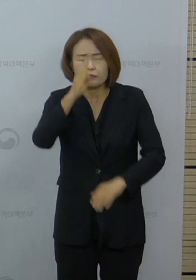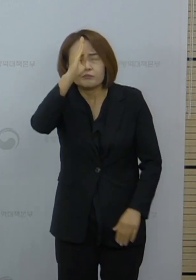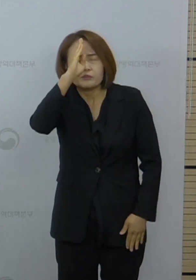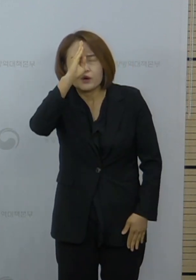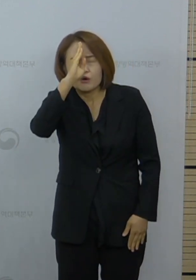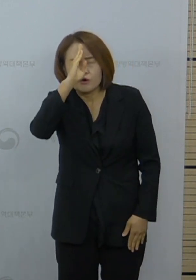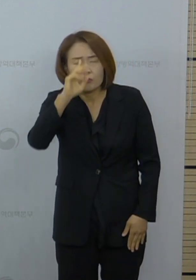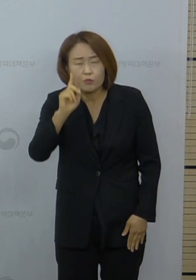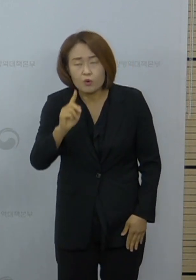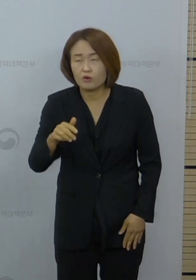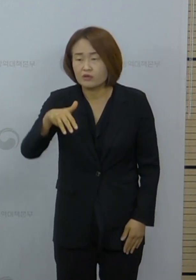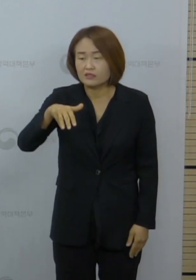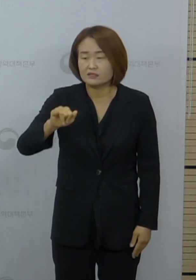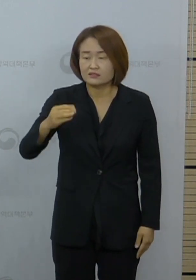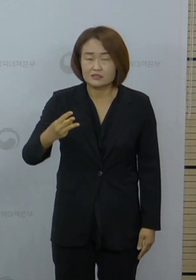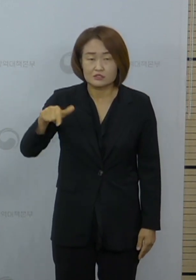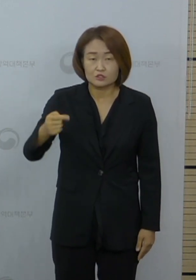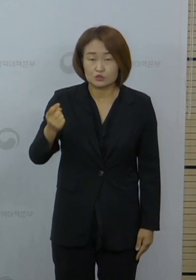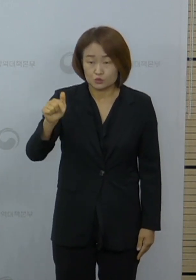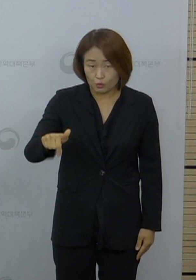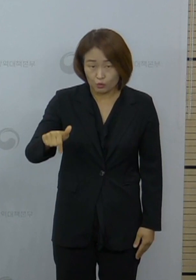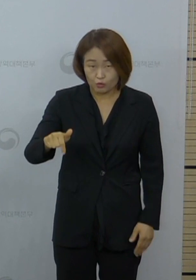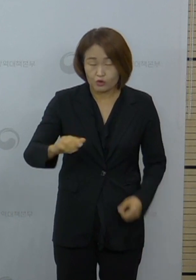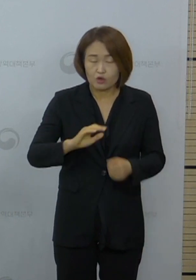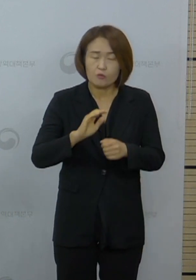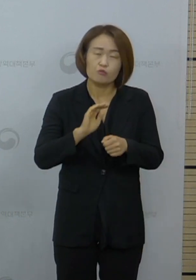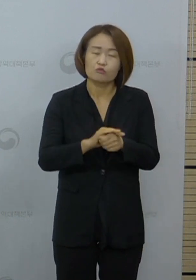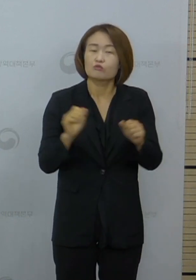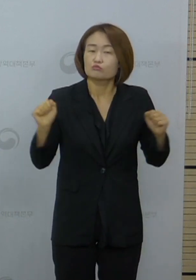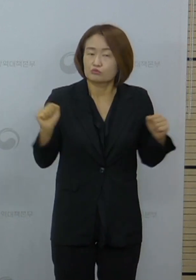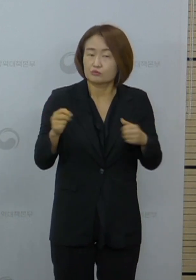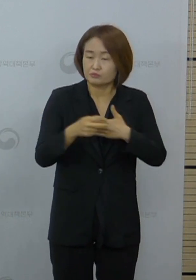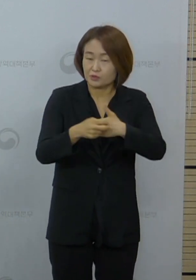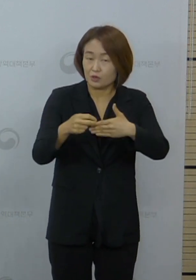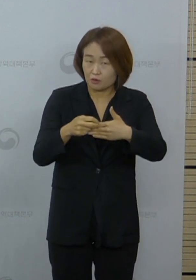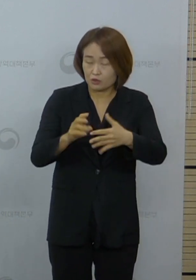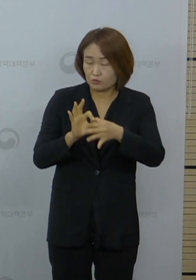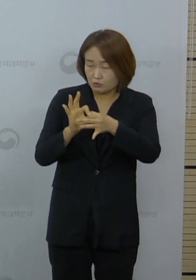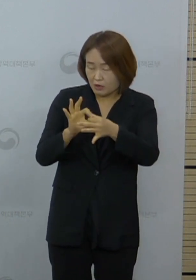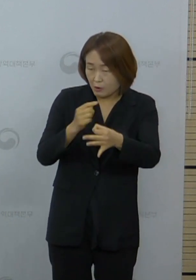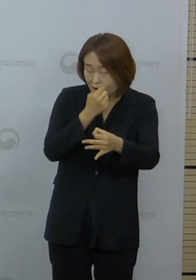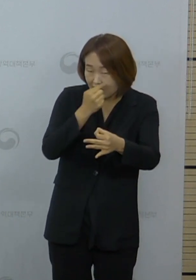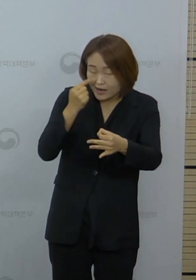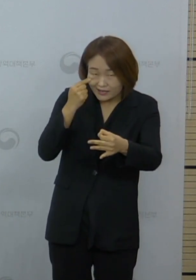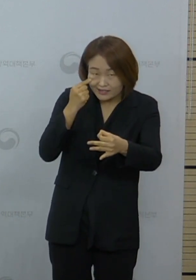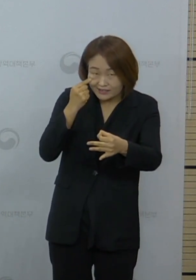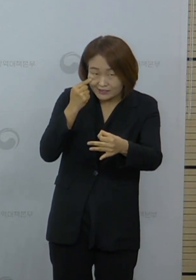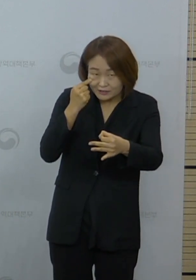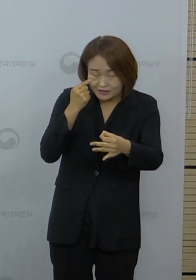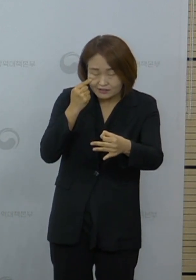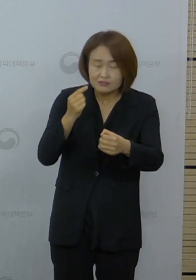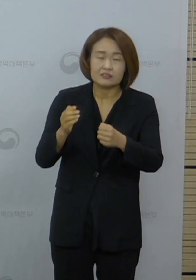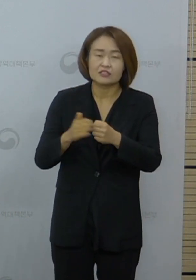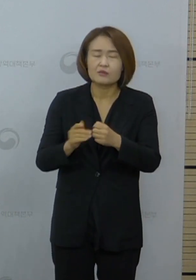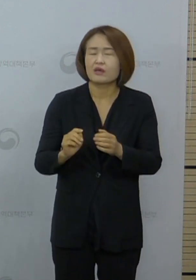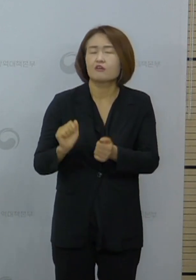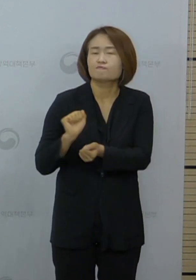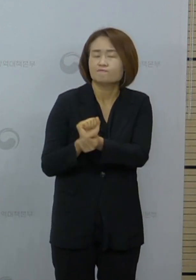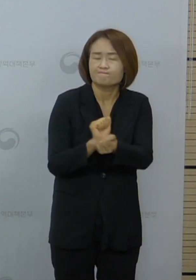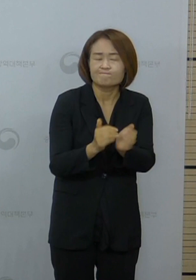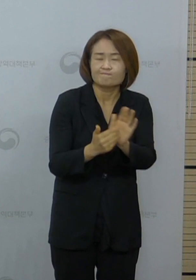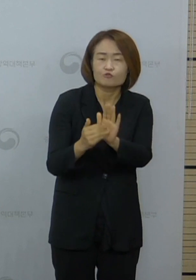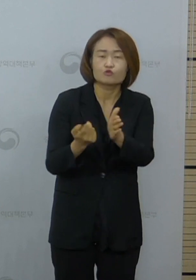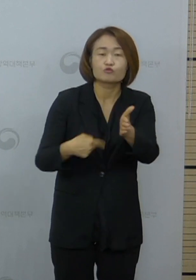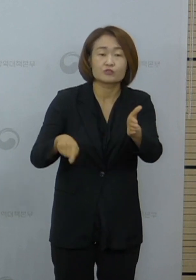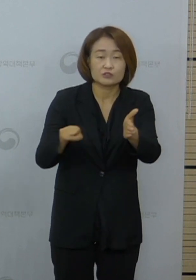7곡 경북대학교 병원에 입원 시 시행한 검사를 통해 확인되어서 현재 추가적인 감염 차단을 위한 조치와